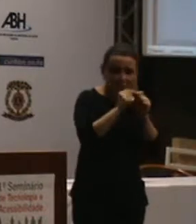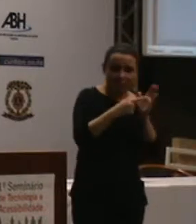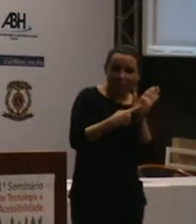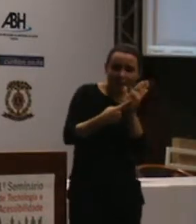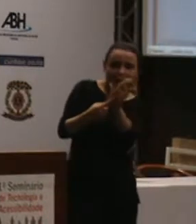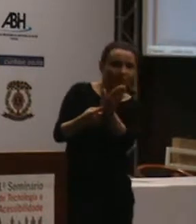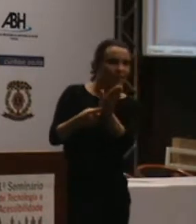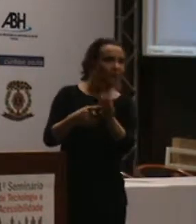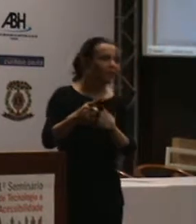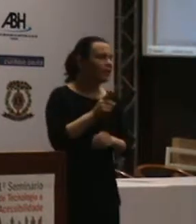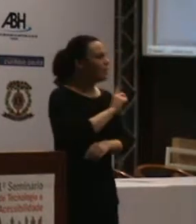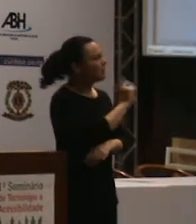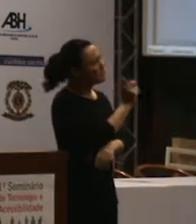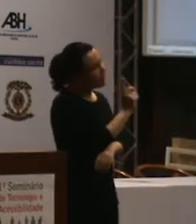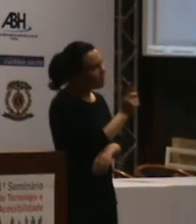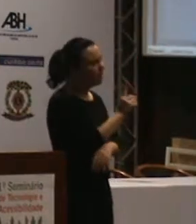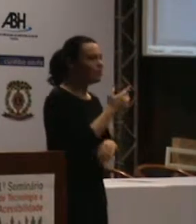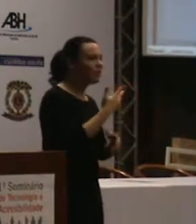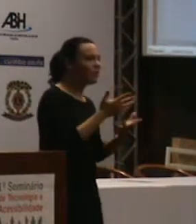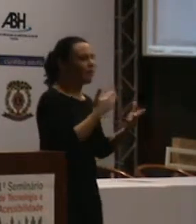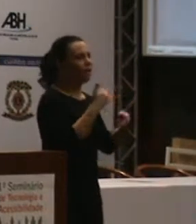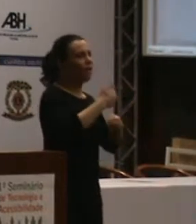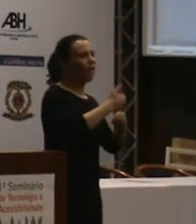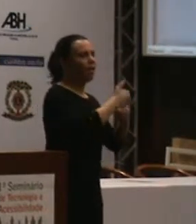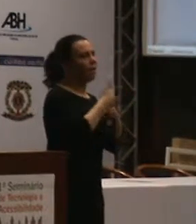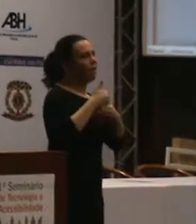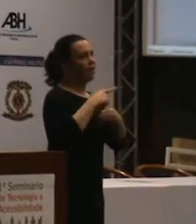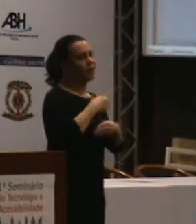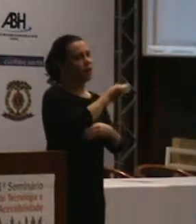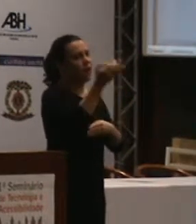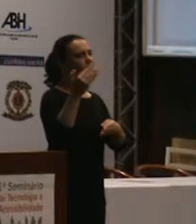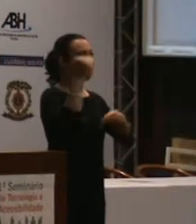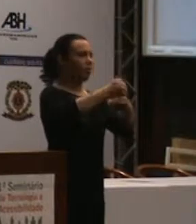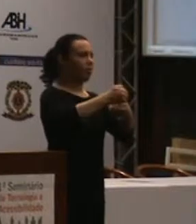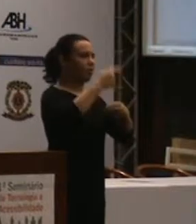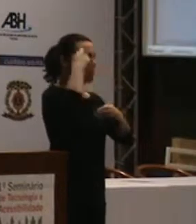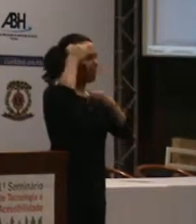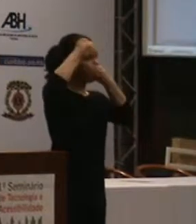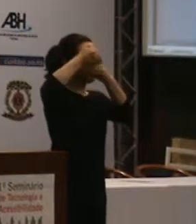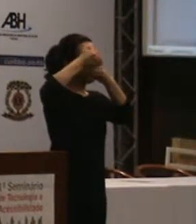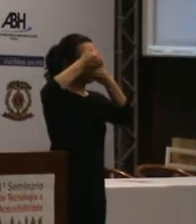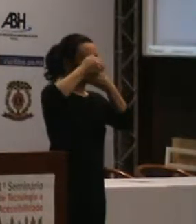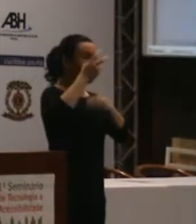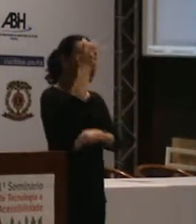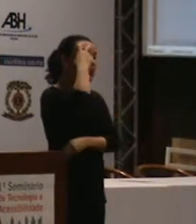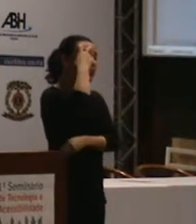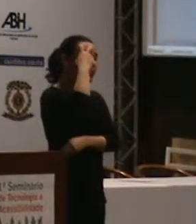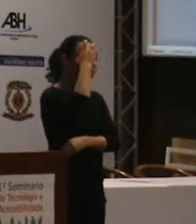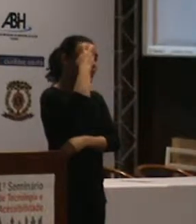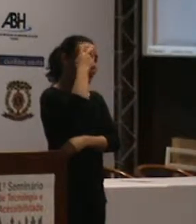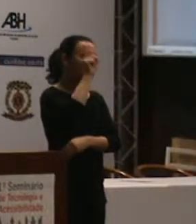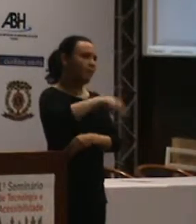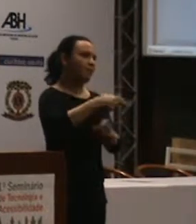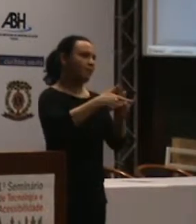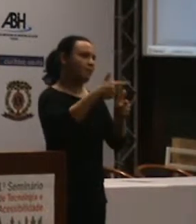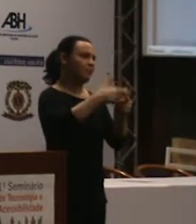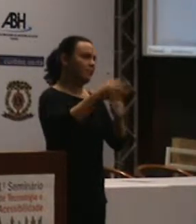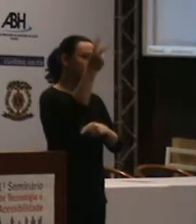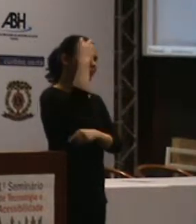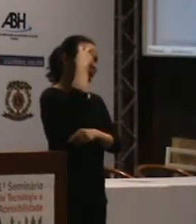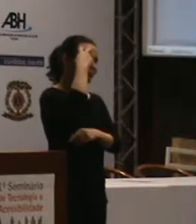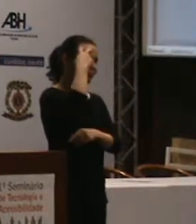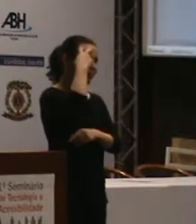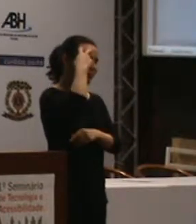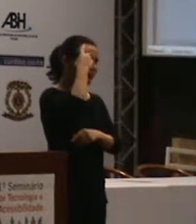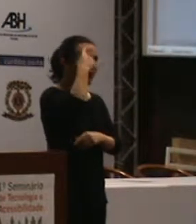vocês estão fazendo tem que ser melhorado nesse aspecto, né? Inclusive, um dos referenciais que eu coloco ali, dentro